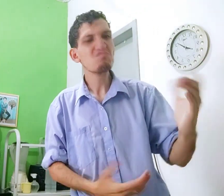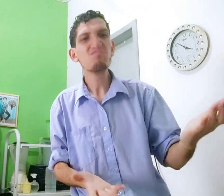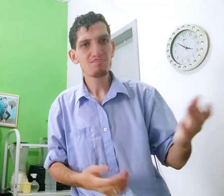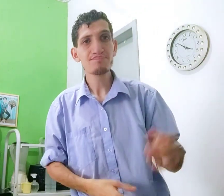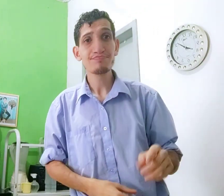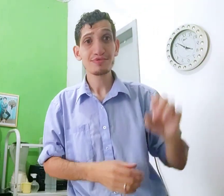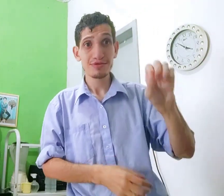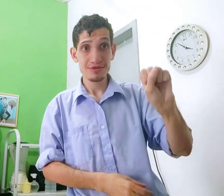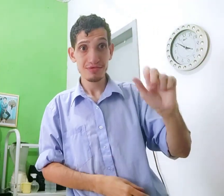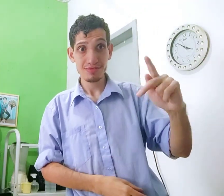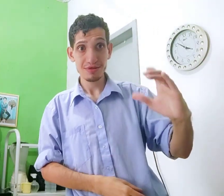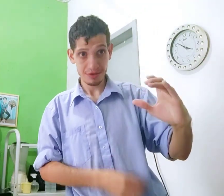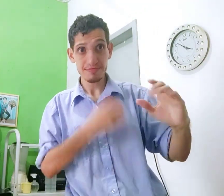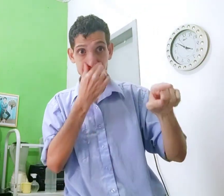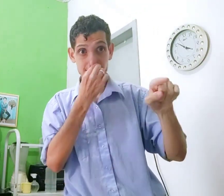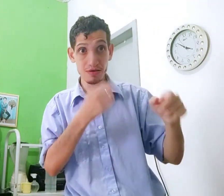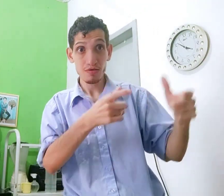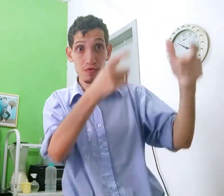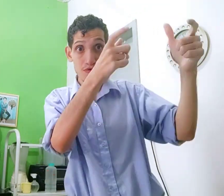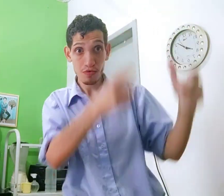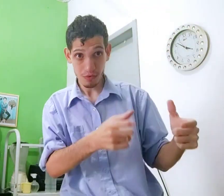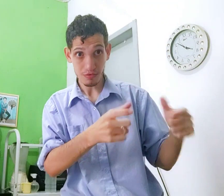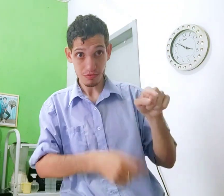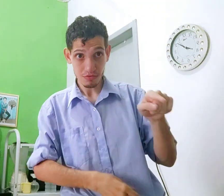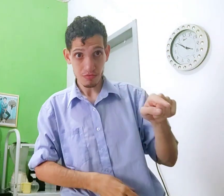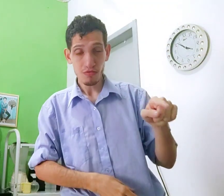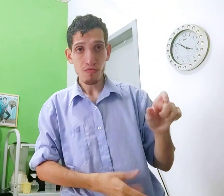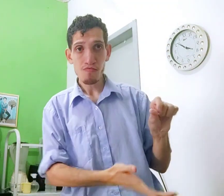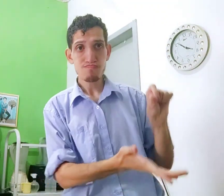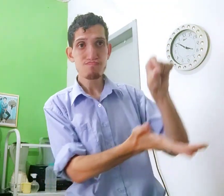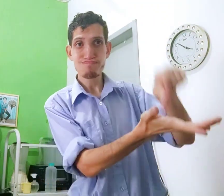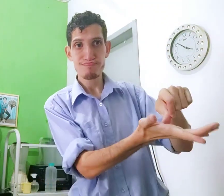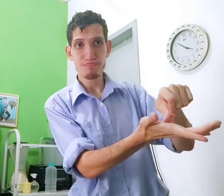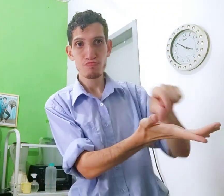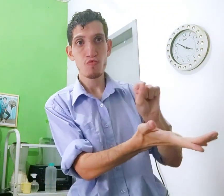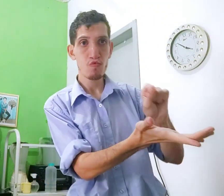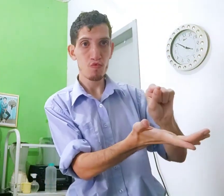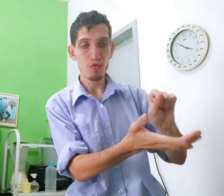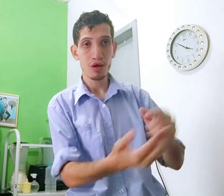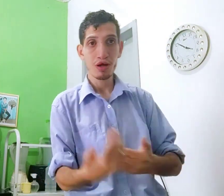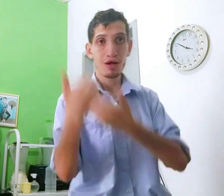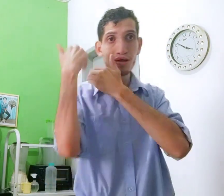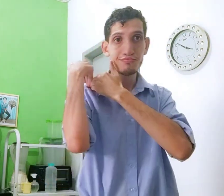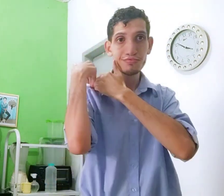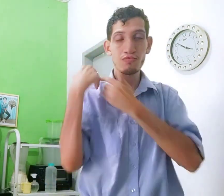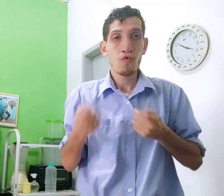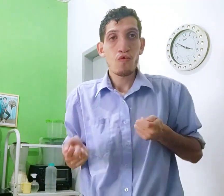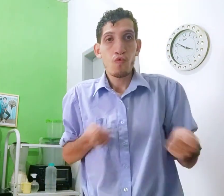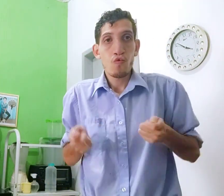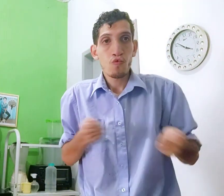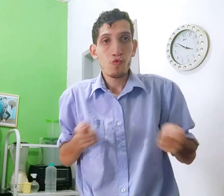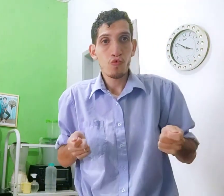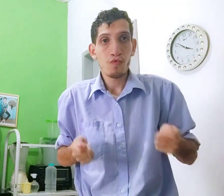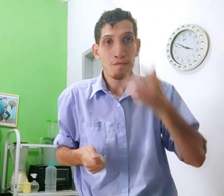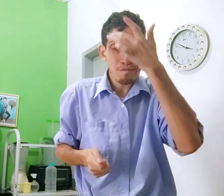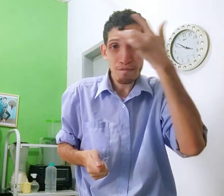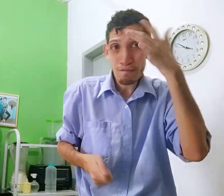SPC? SPC é um lugar, um órgão responsável por